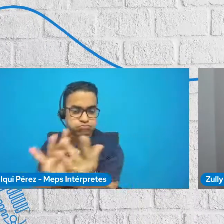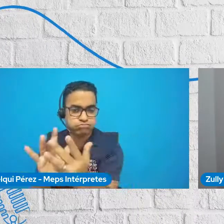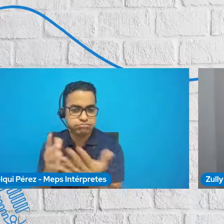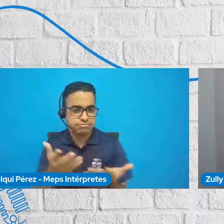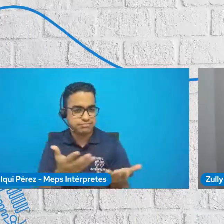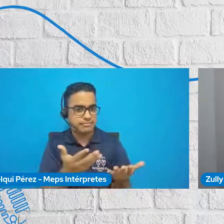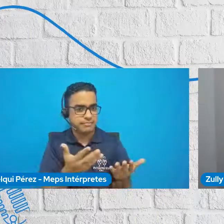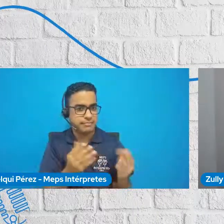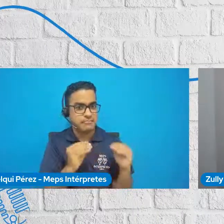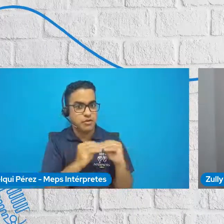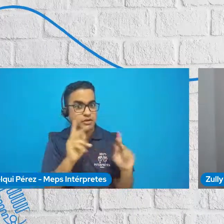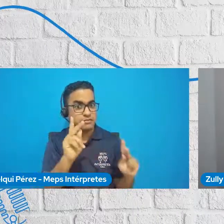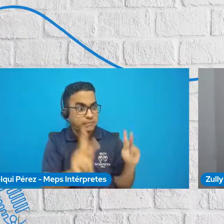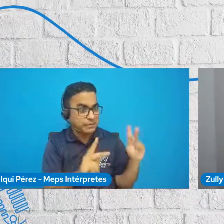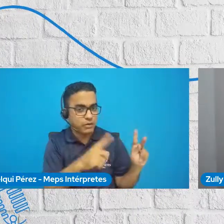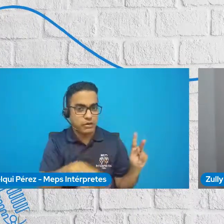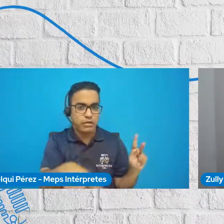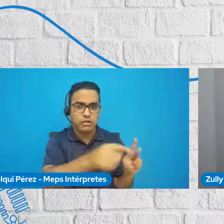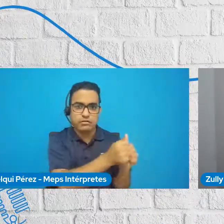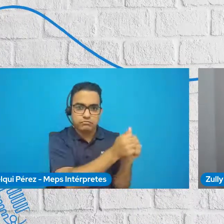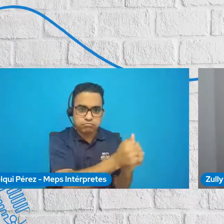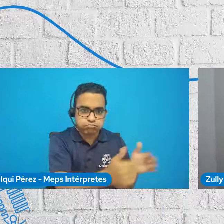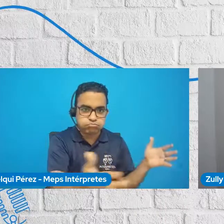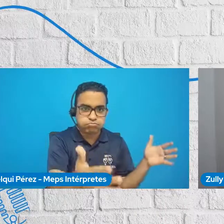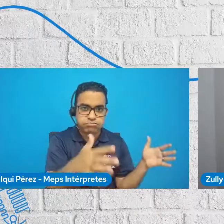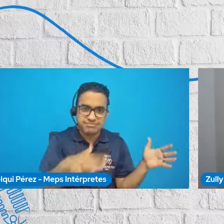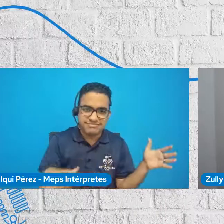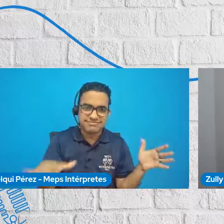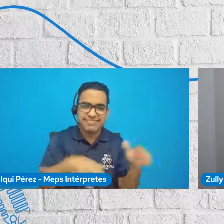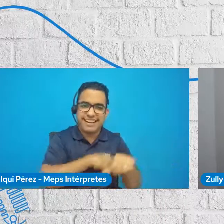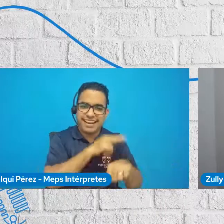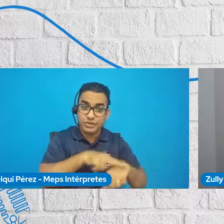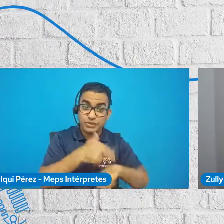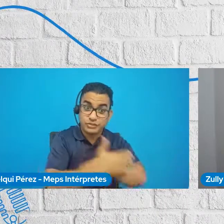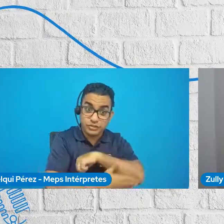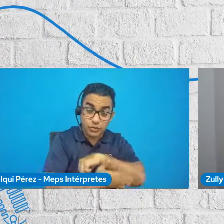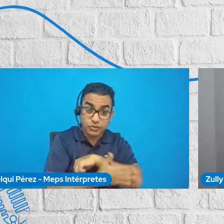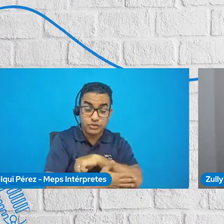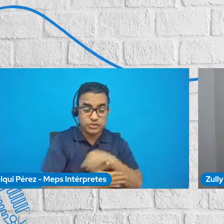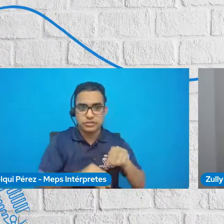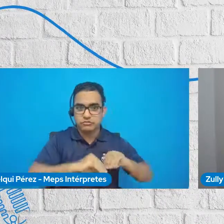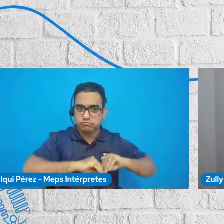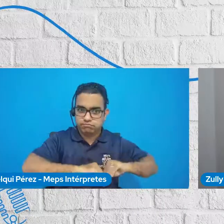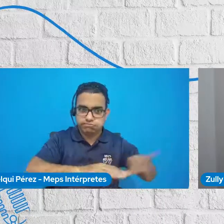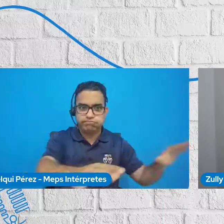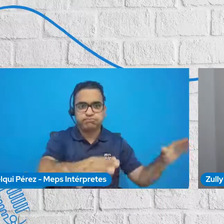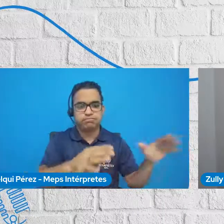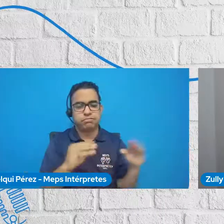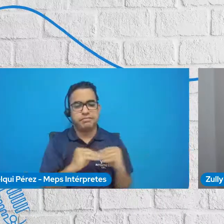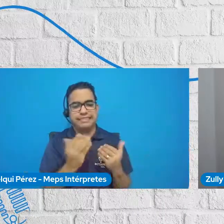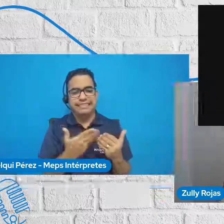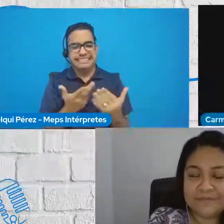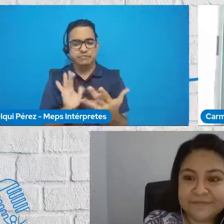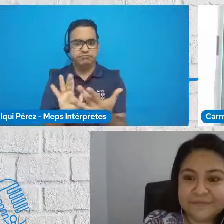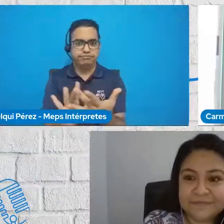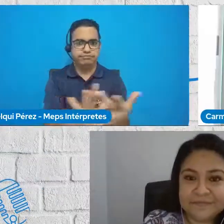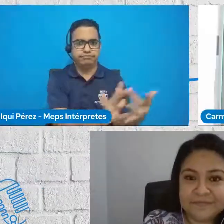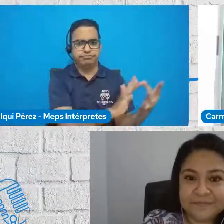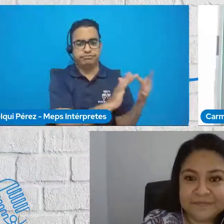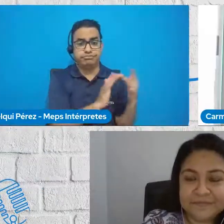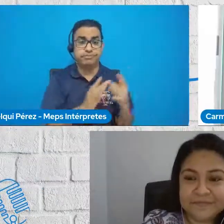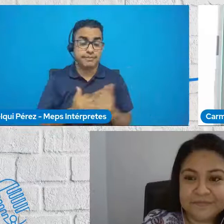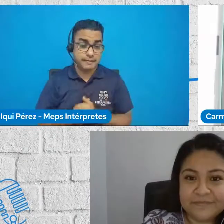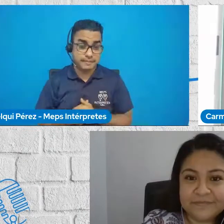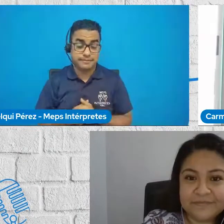diferentes comunidades y se hace a nivel nacional se puede llegar muchísimo más, ¿no? Entonces, por eso es importante. Excelente,